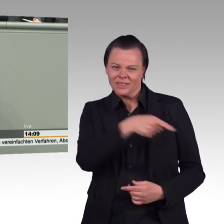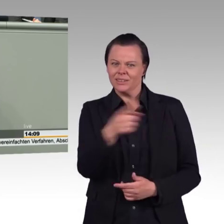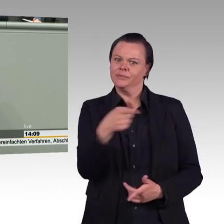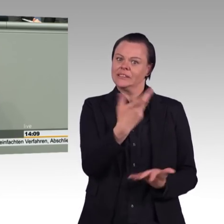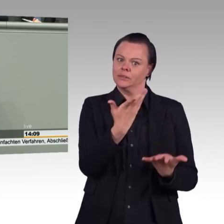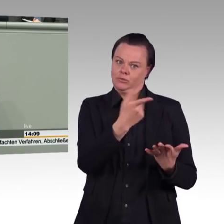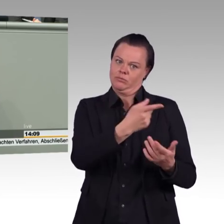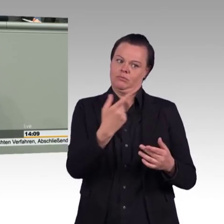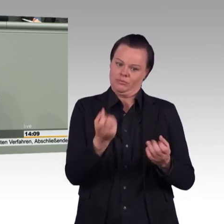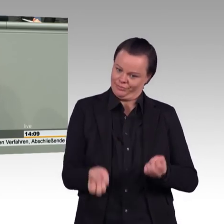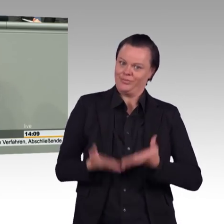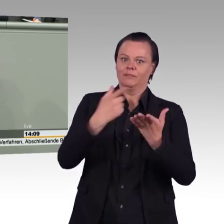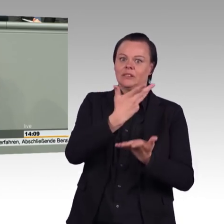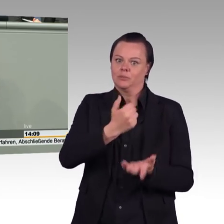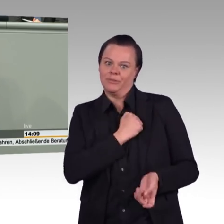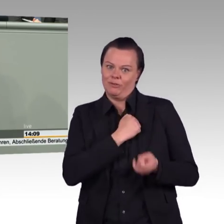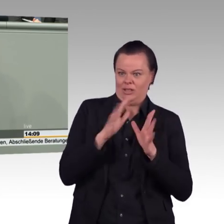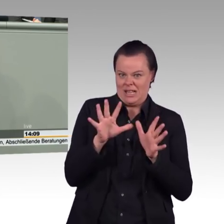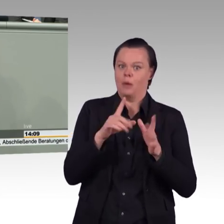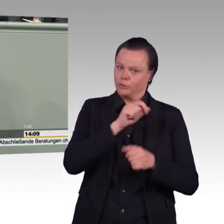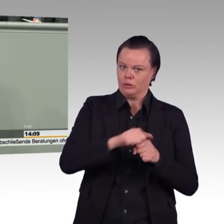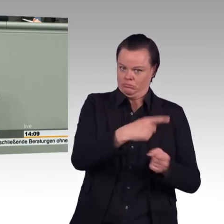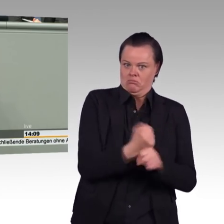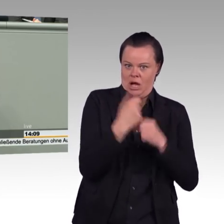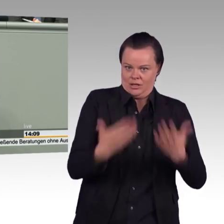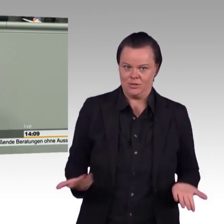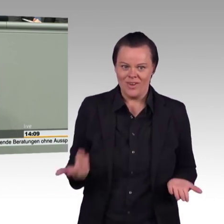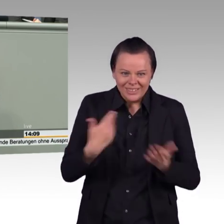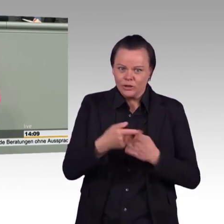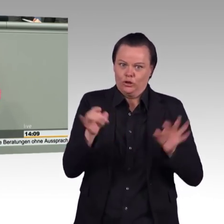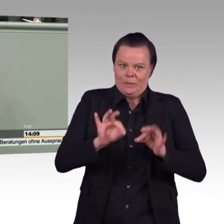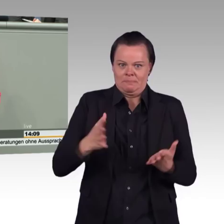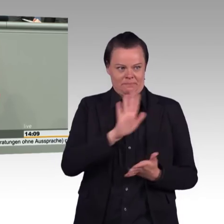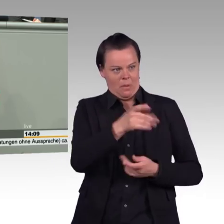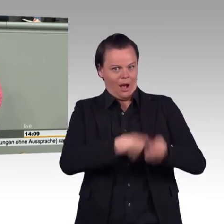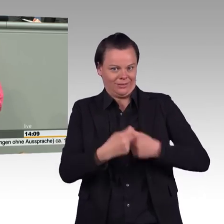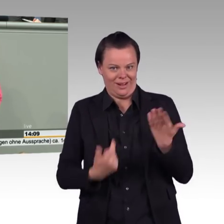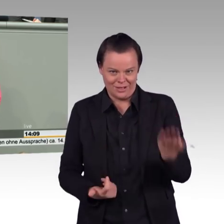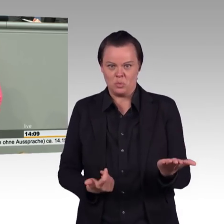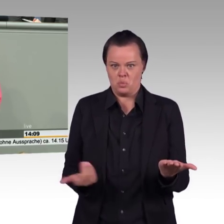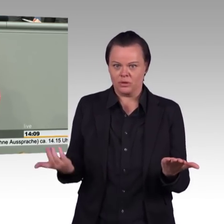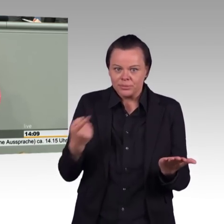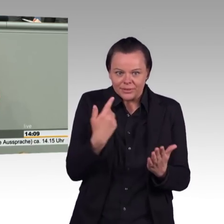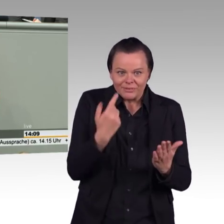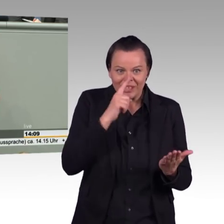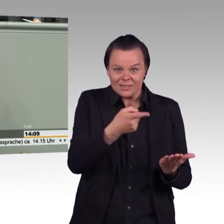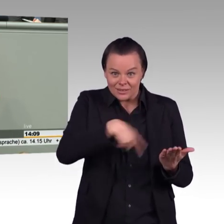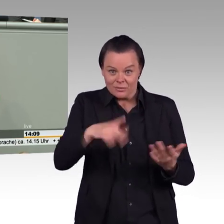Nachbarländer ehrgeizigere Klimaziele fordern. Und es richtet sich hauptsächlich in unsere Richtung, in die deutsche Richtung. Es gibt keine Lobby mehr für den